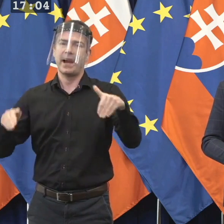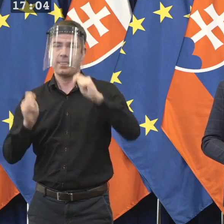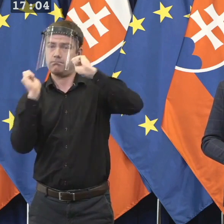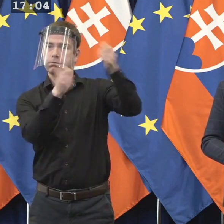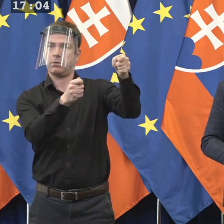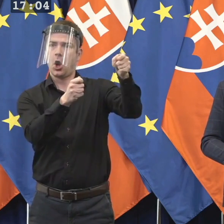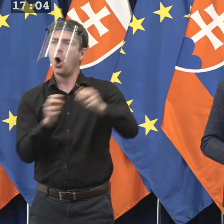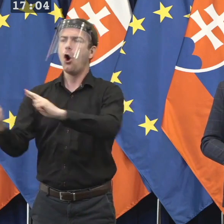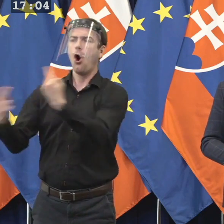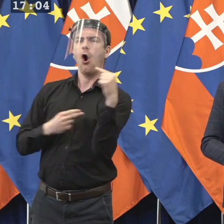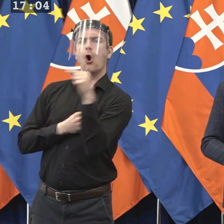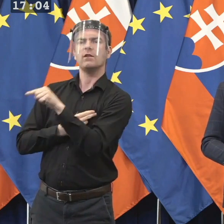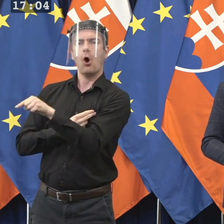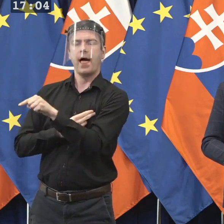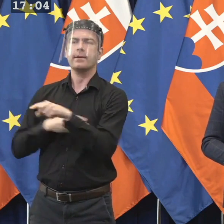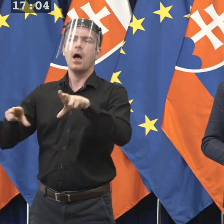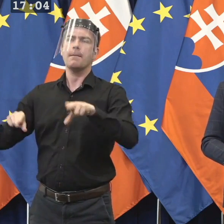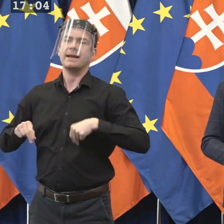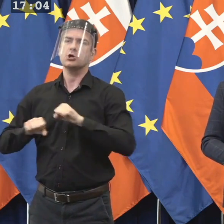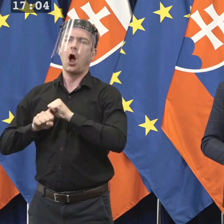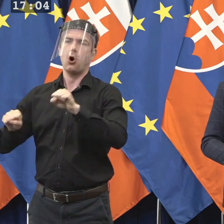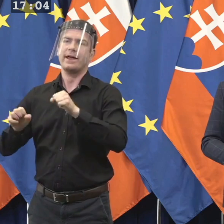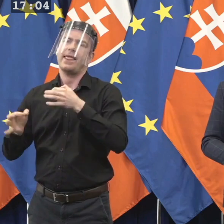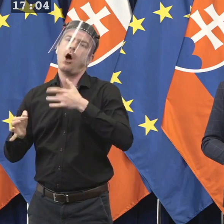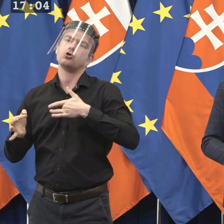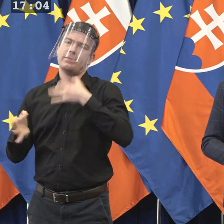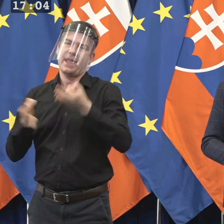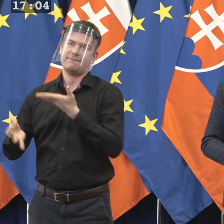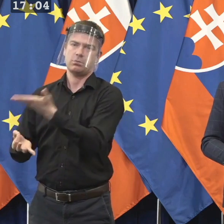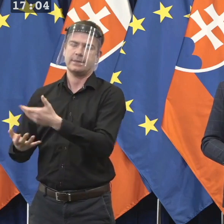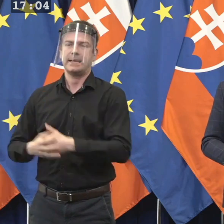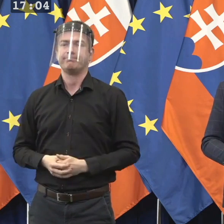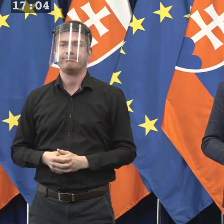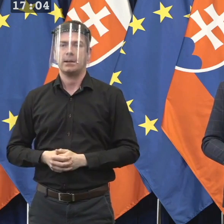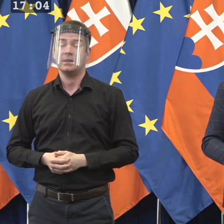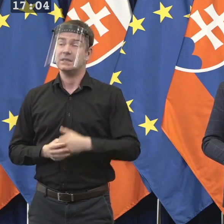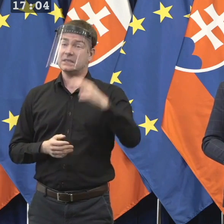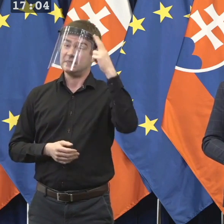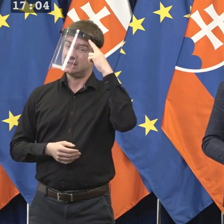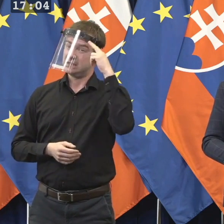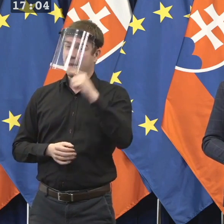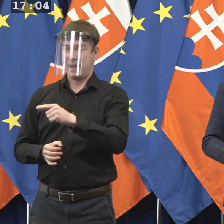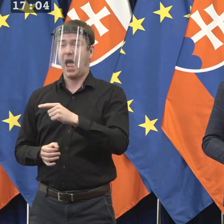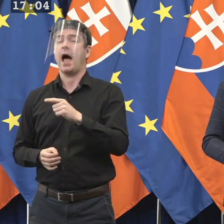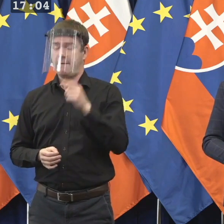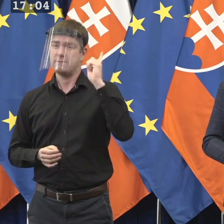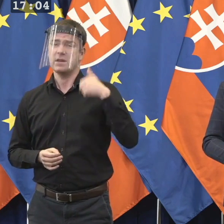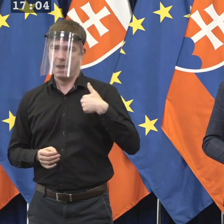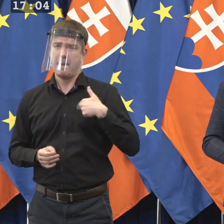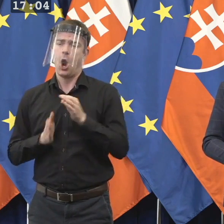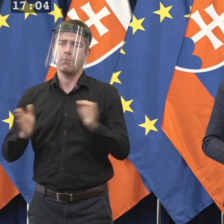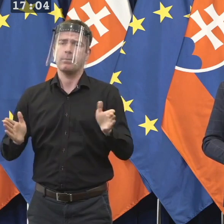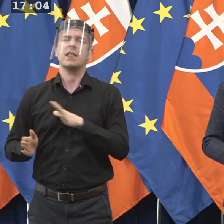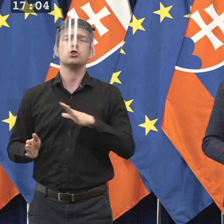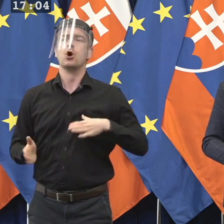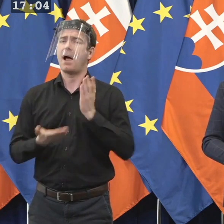Uvedomujeme si, že pani predsednička o jednou ochrannú osobných údajov by skončila v priebehu mája, ale máme za to, že